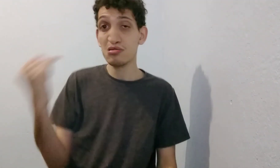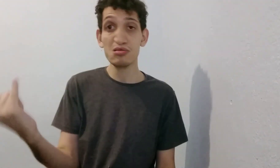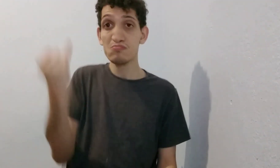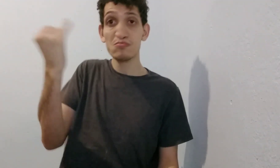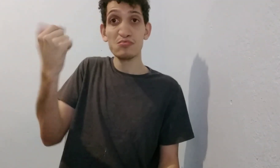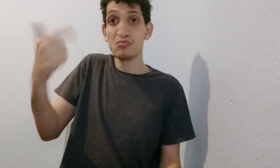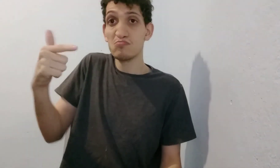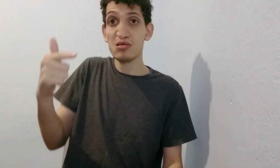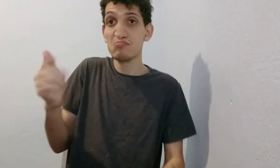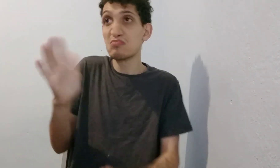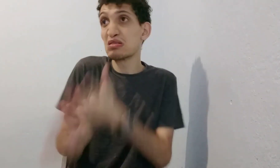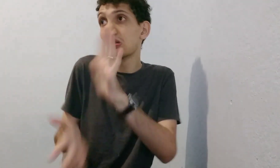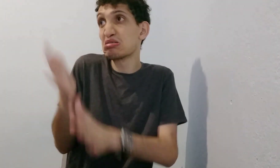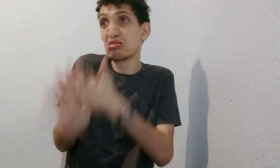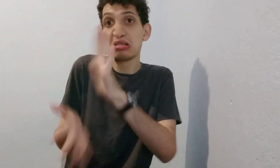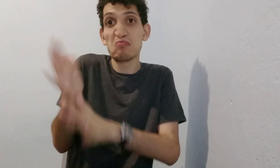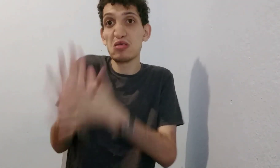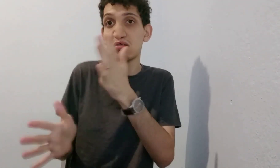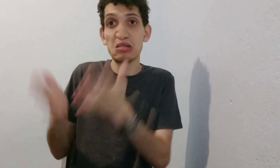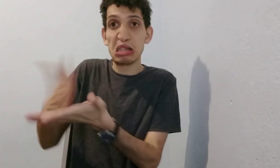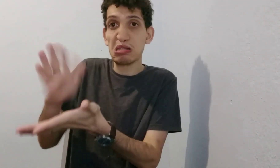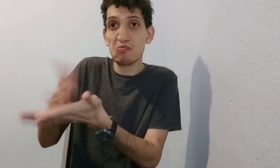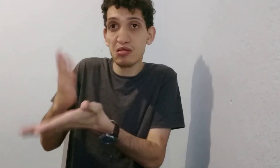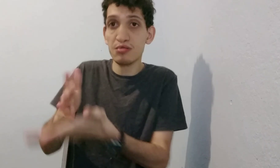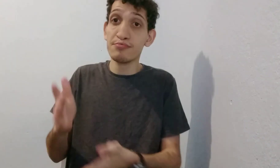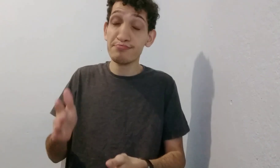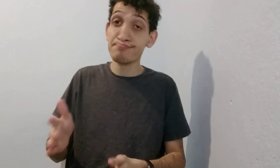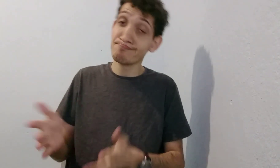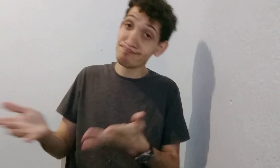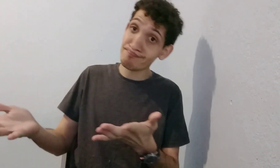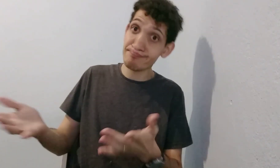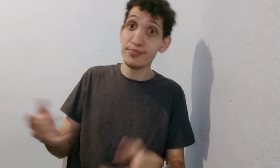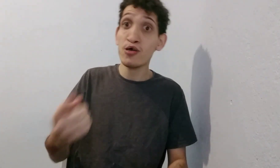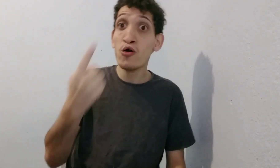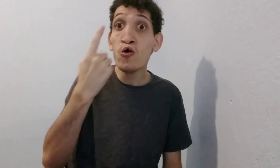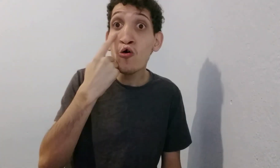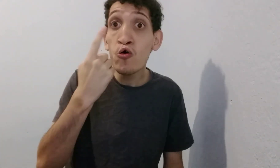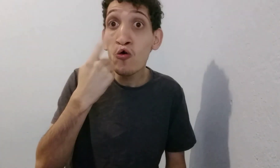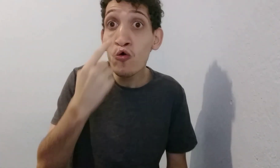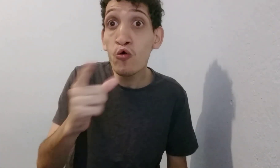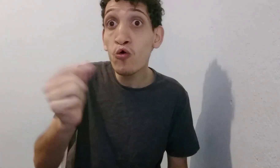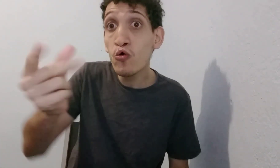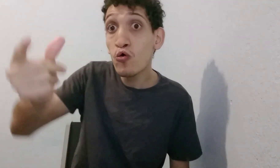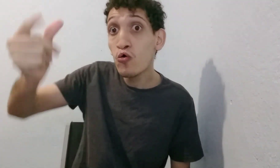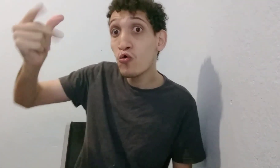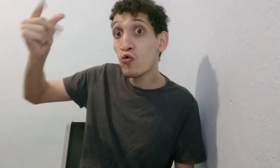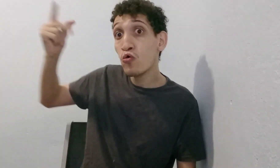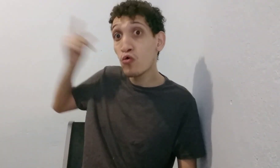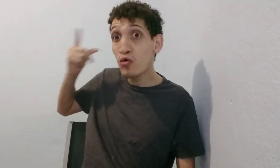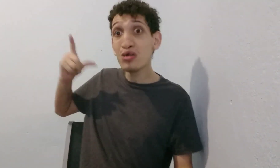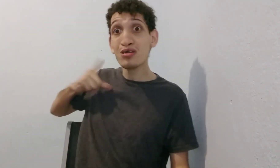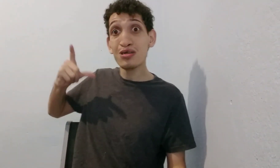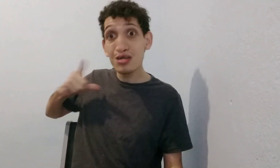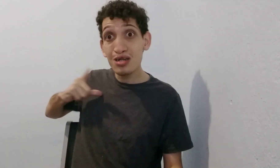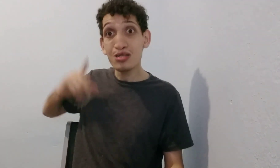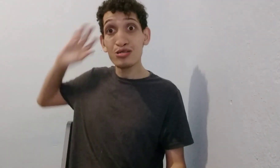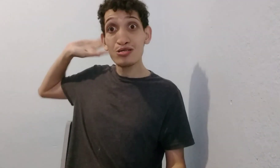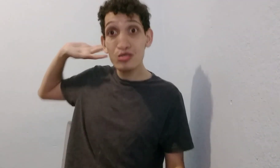pensam assim, ah, isso não importa, nada a ver, nada a ver. Porque, enfim, olha bem, muito tempo atrás,